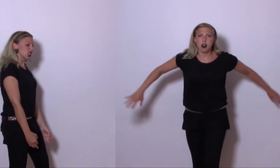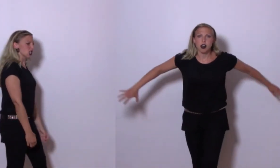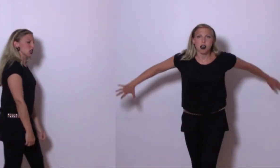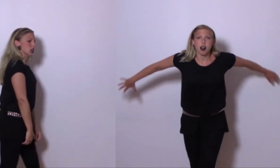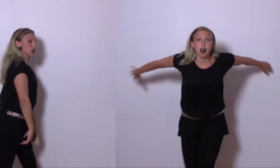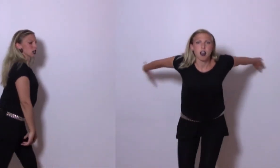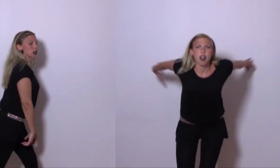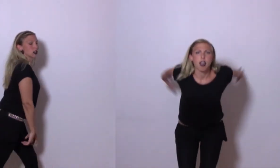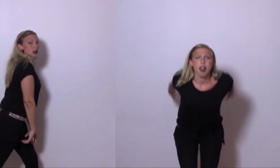Världsälj!